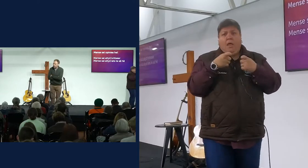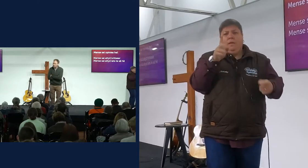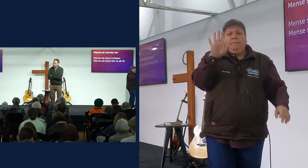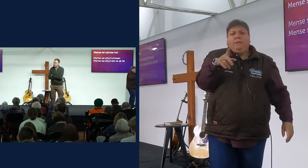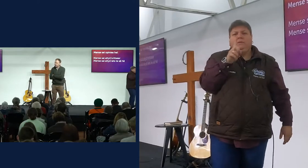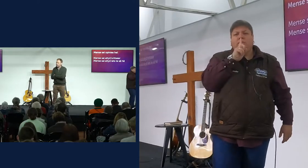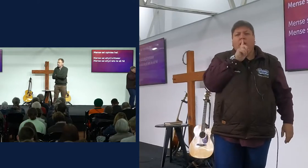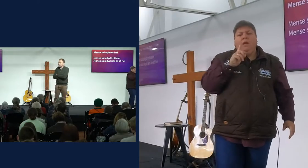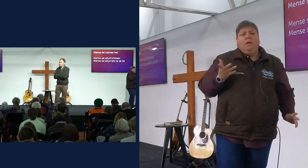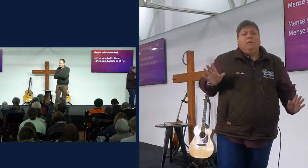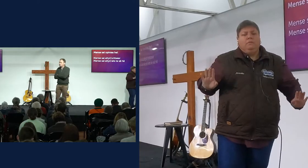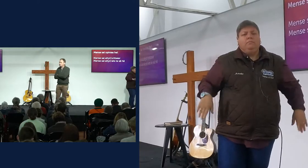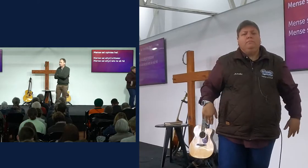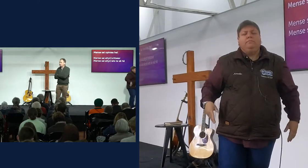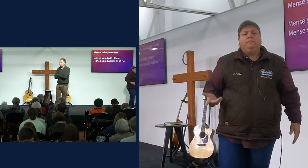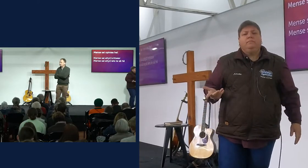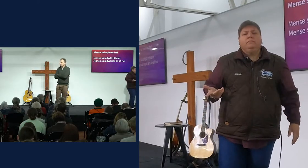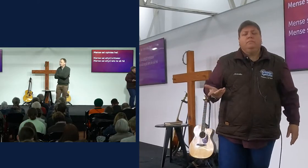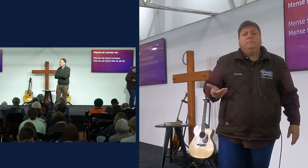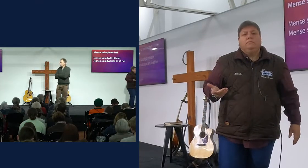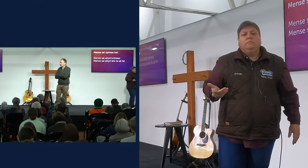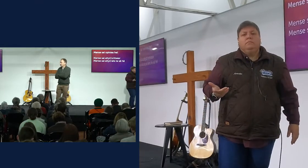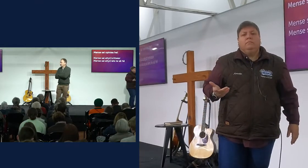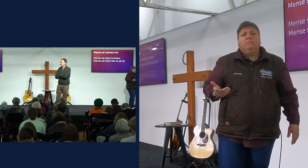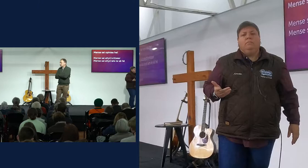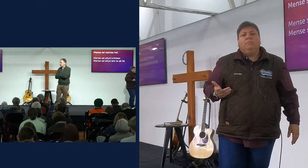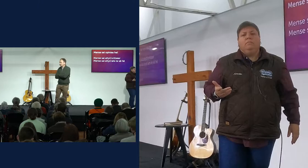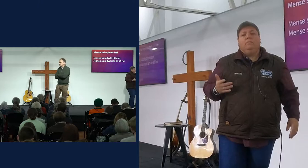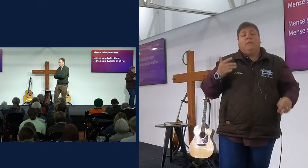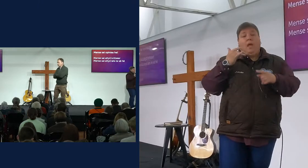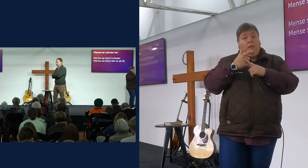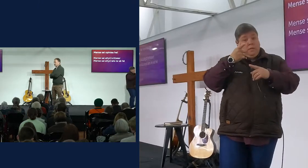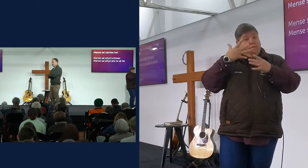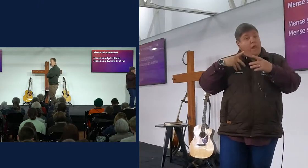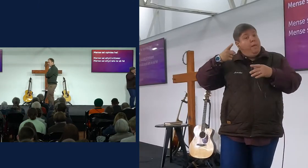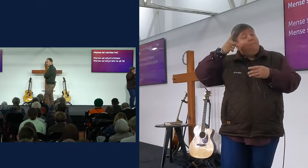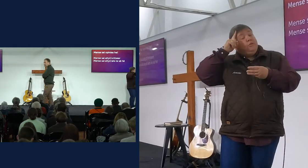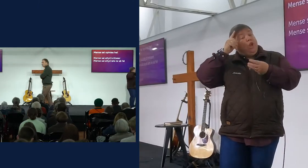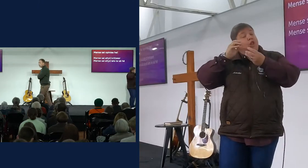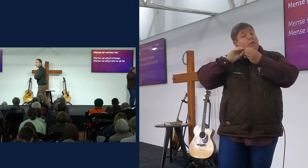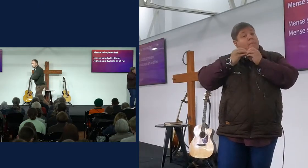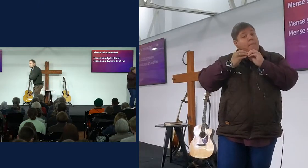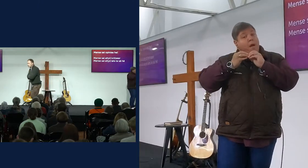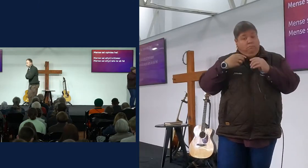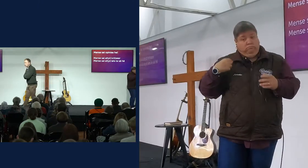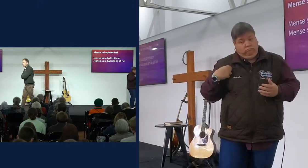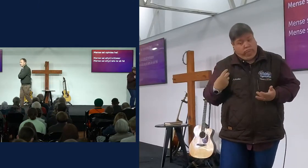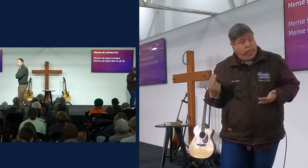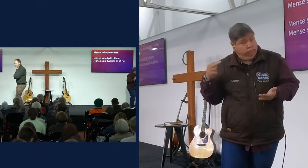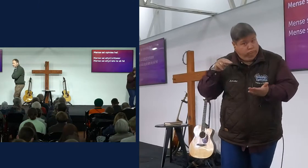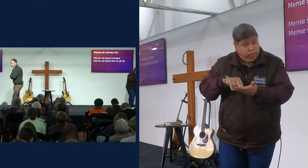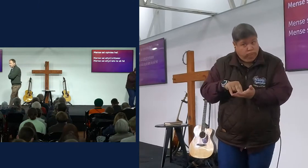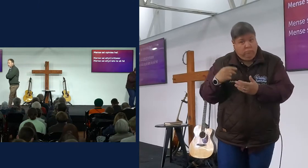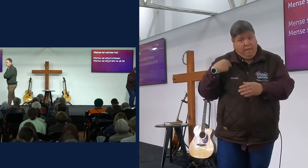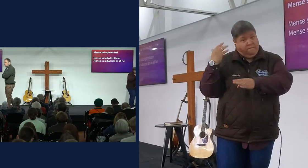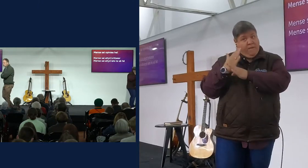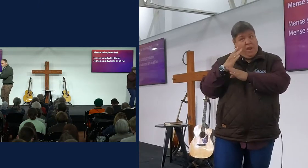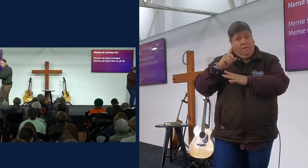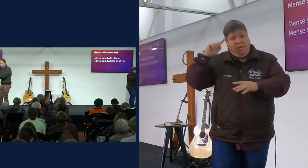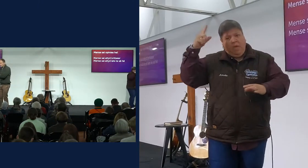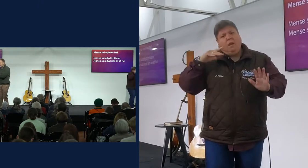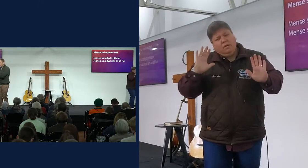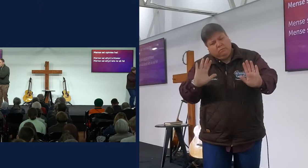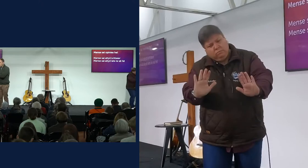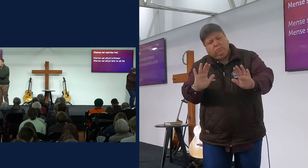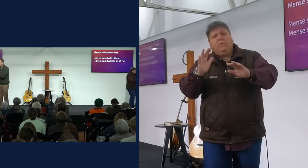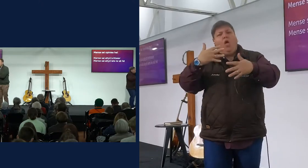voorin toe gaan in die leven nie, hierom niks te doen nie, en daarom moet ek en jy besluit neem in ons leven, gaan ek en jy opstaan, vir die heren, gaan ons leven